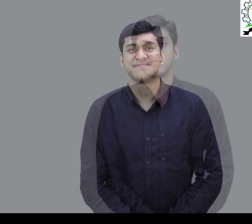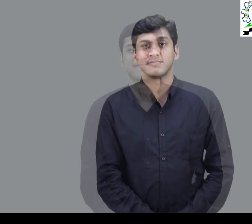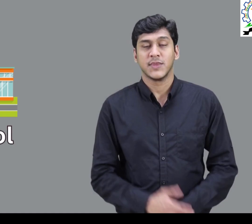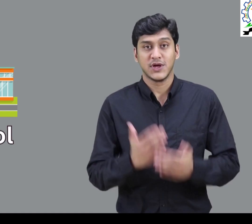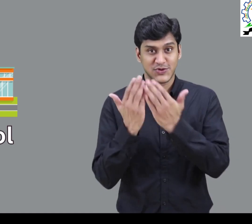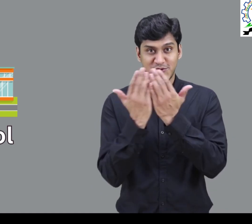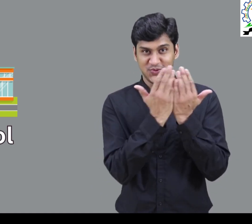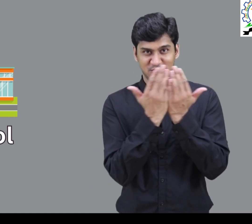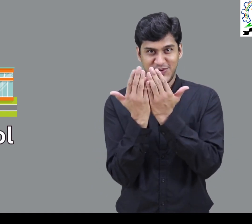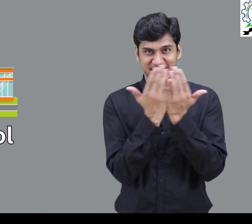स्कूल